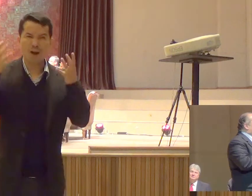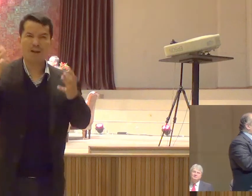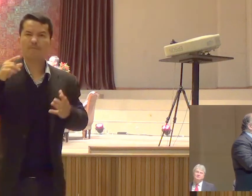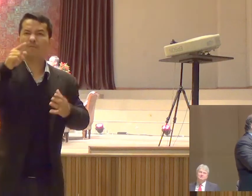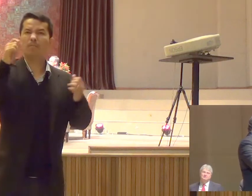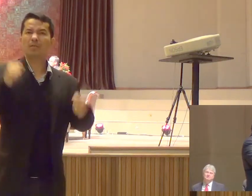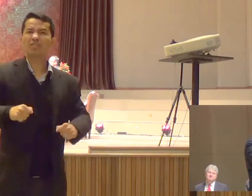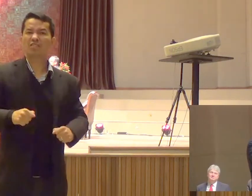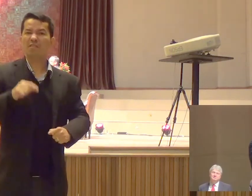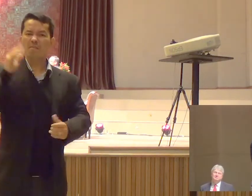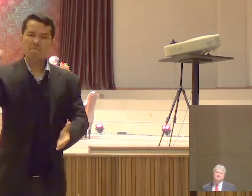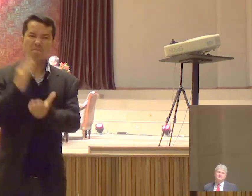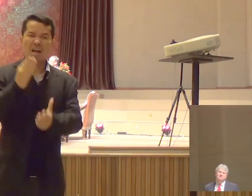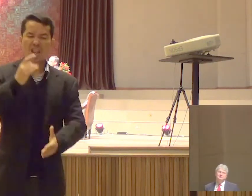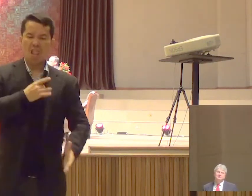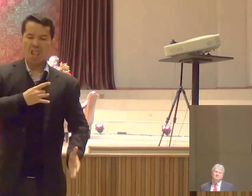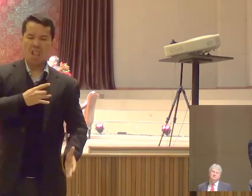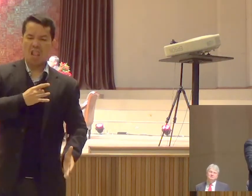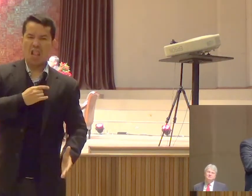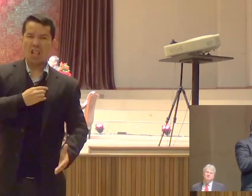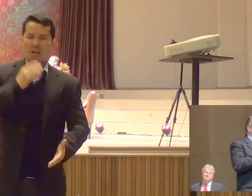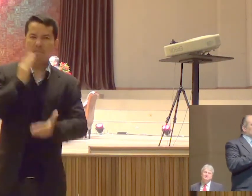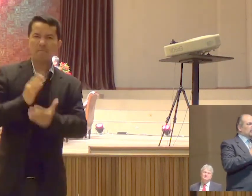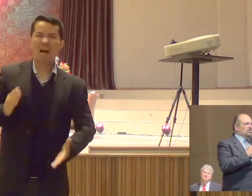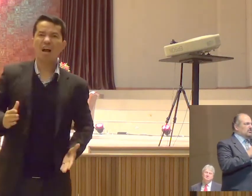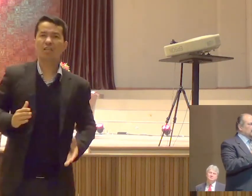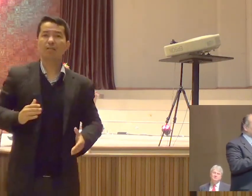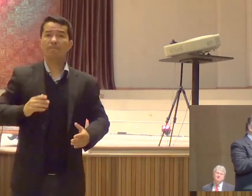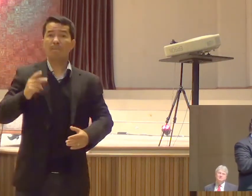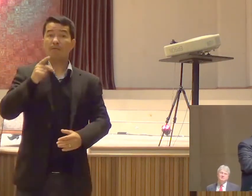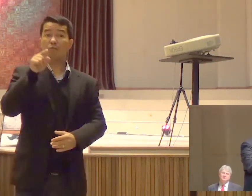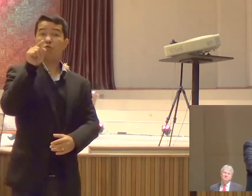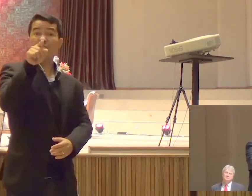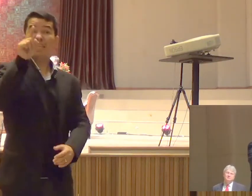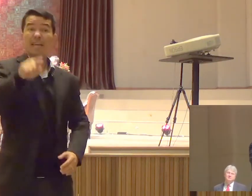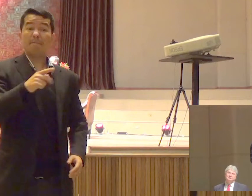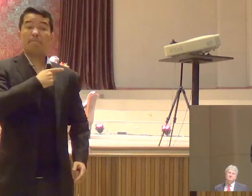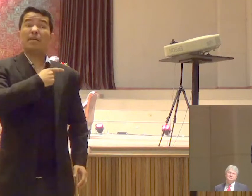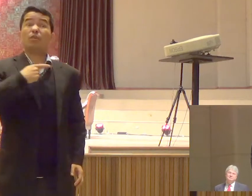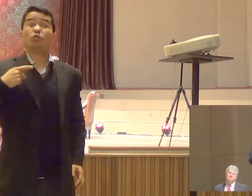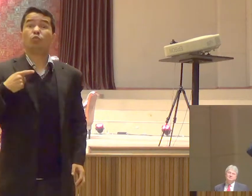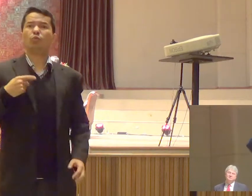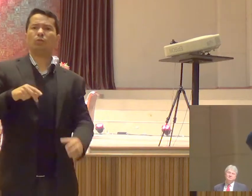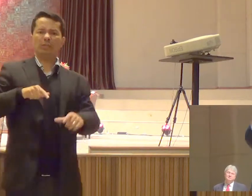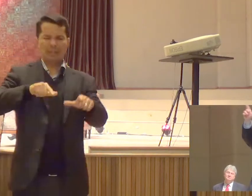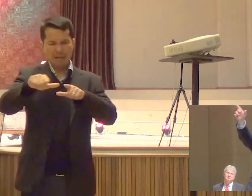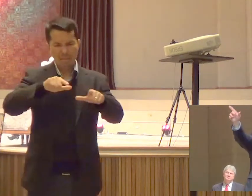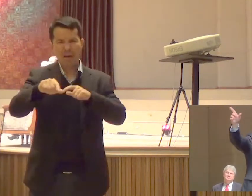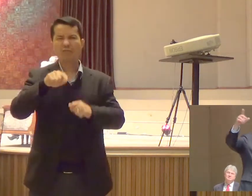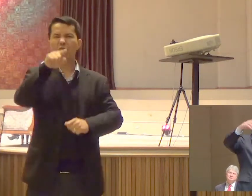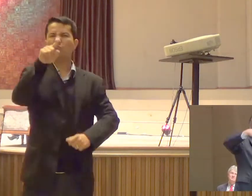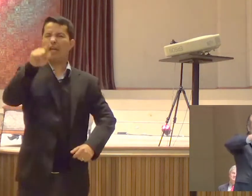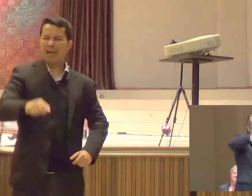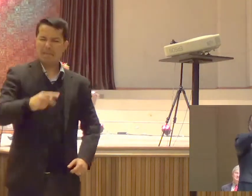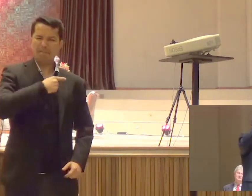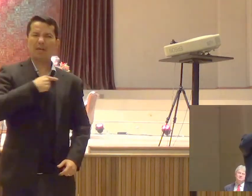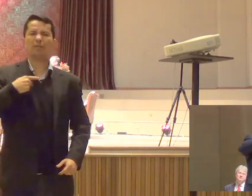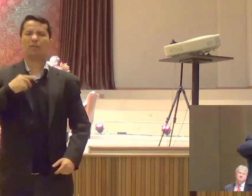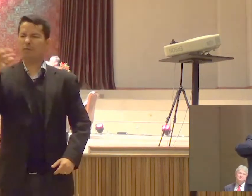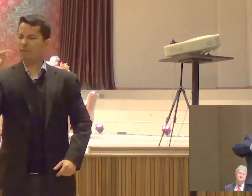casa Pastores no trabalho Pastores nessa sociedade E não é Se candidatando Você pode até fazer isso